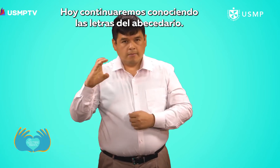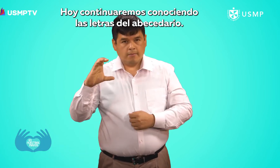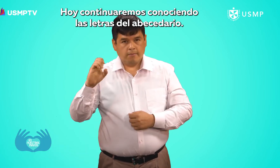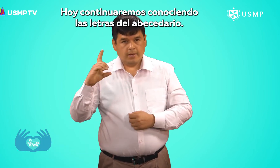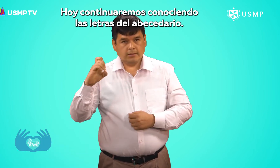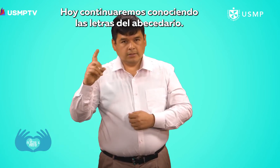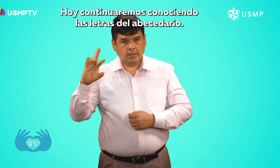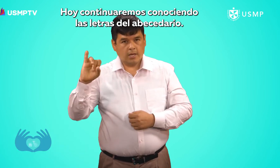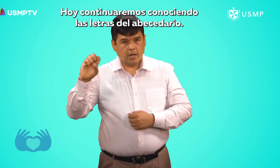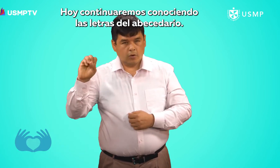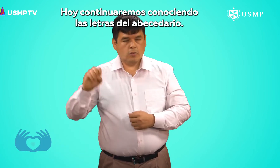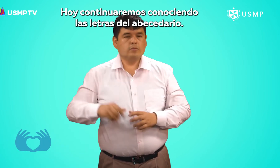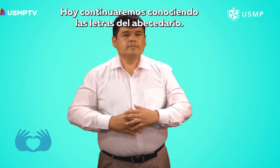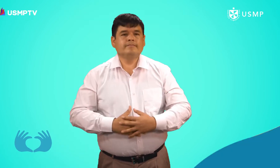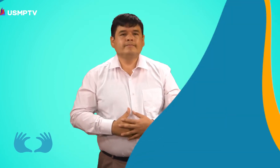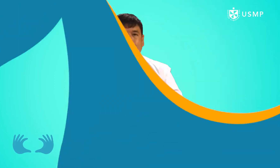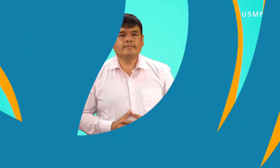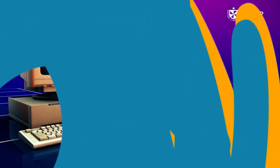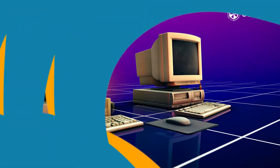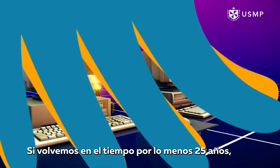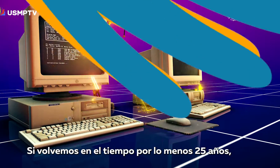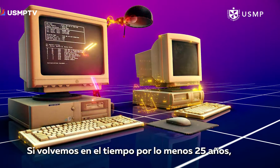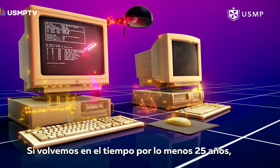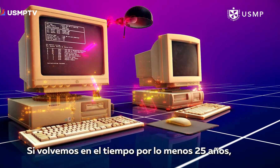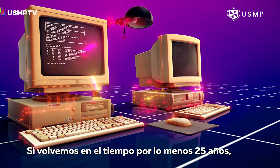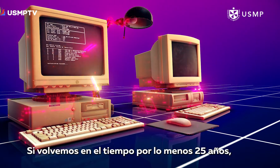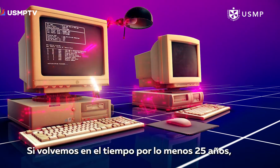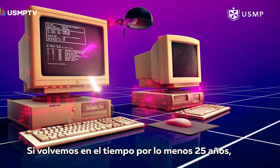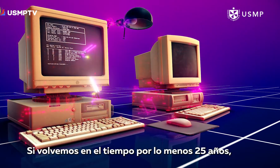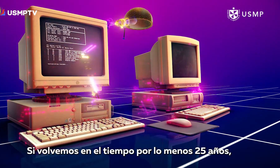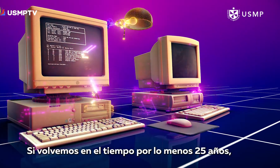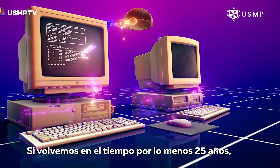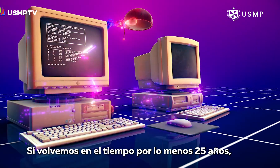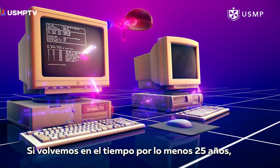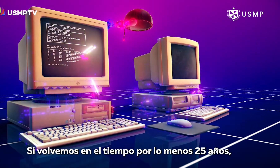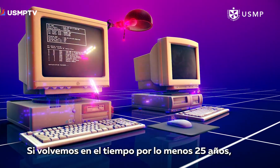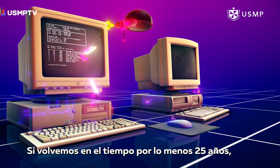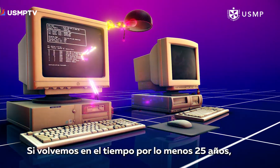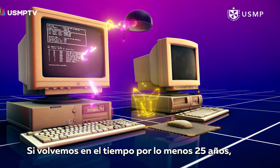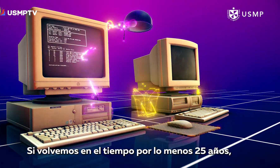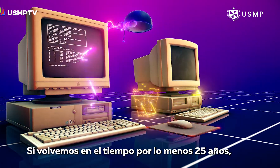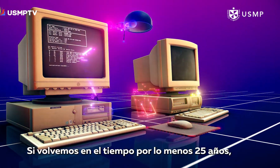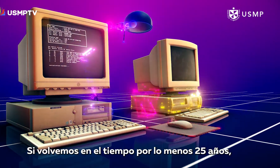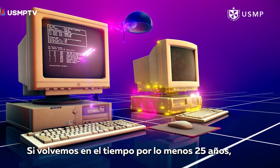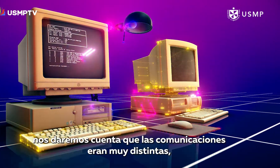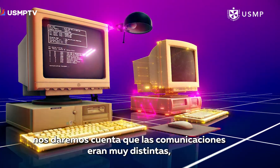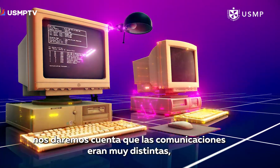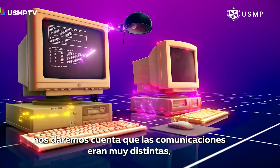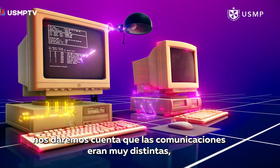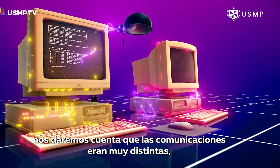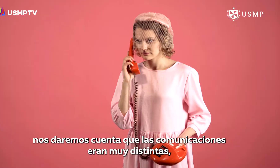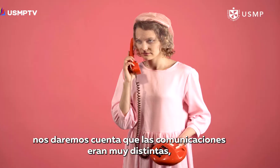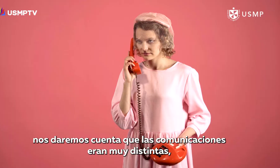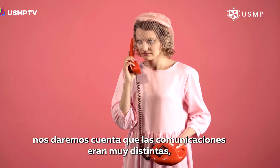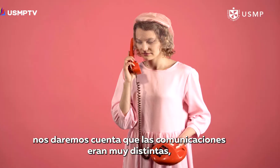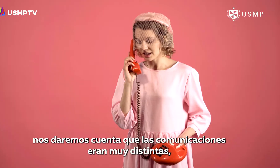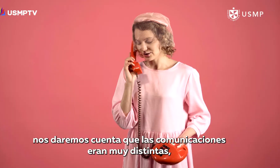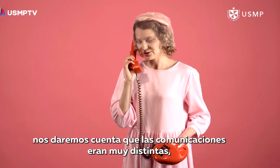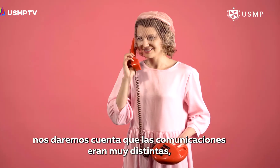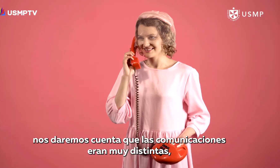abecedario. Si volvemos en el tiempo por lo menos 25 años, nos daremos cuenta que las comunicaciones